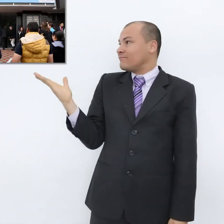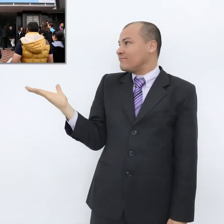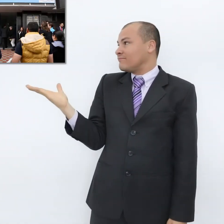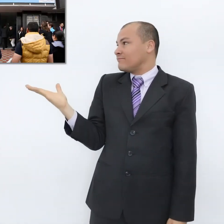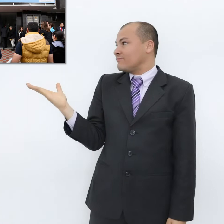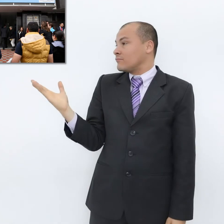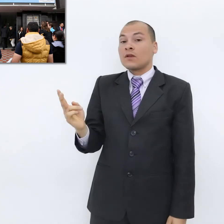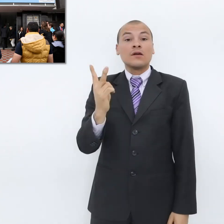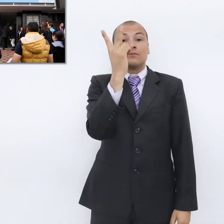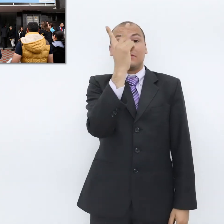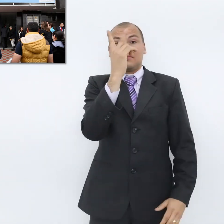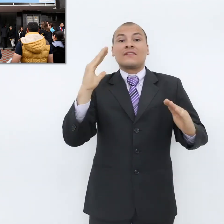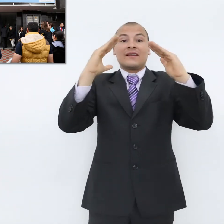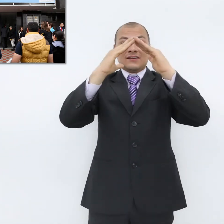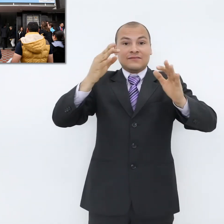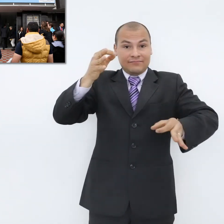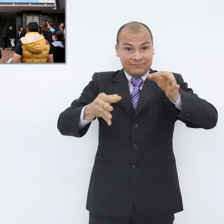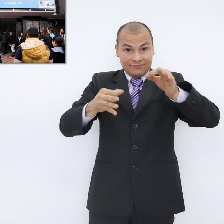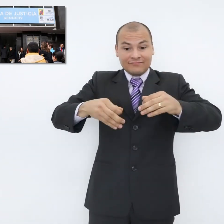Casa de Justicia Calle 45.